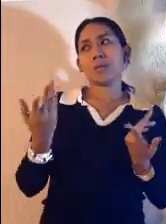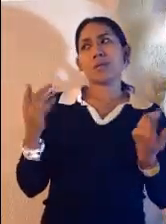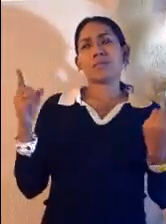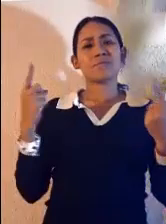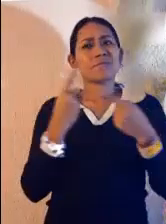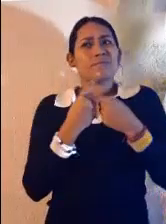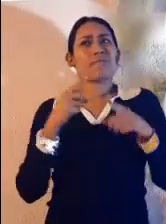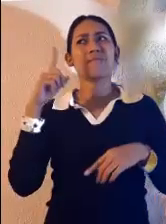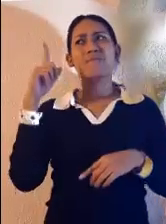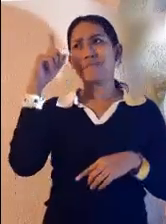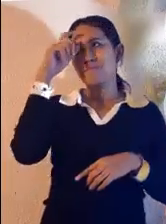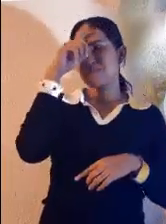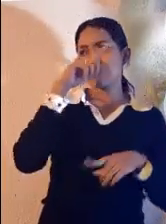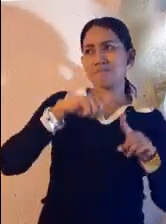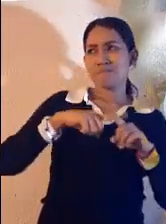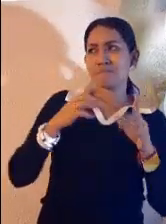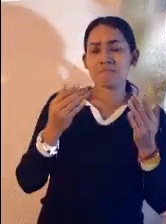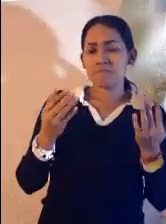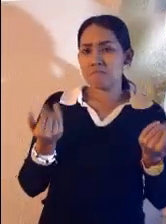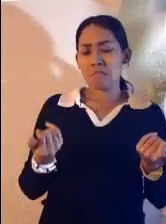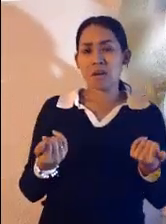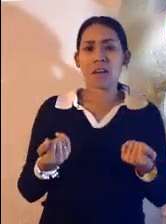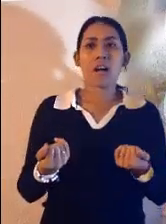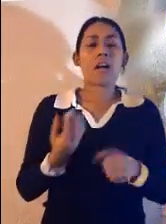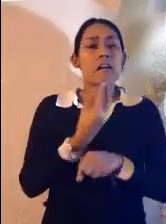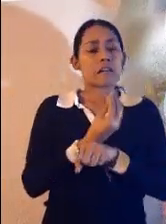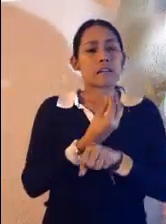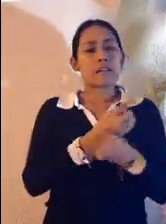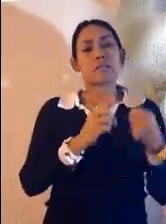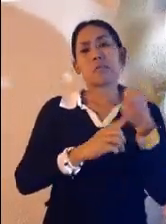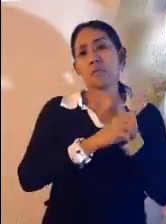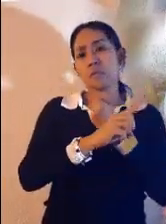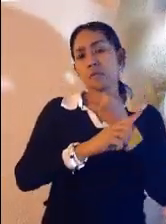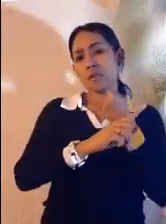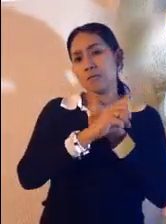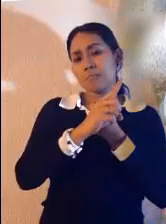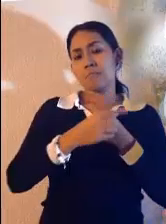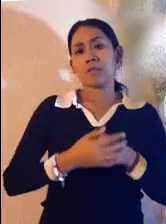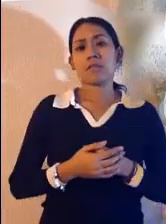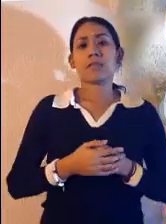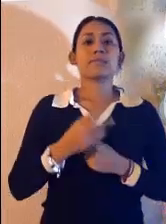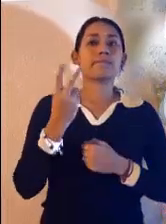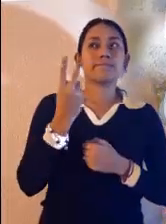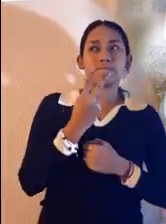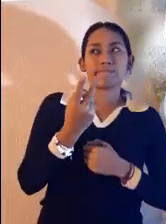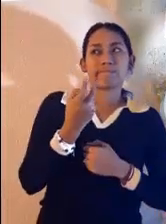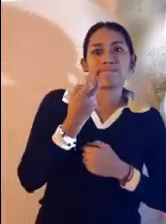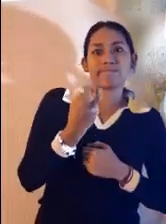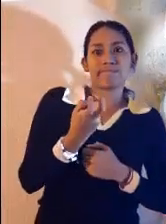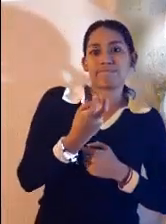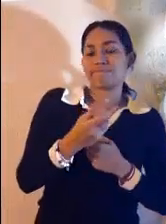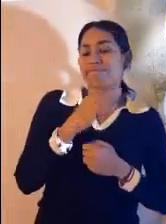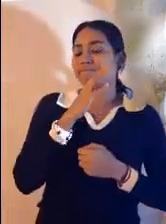es que no hace nada para reconciliarse y va prolongando indefinidamente las dos situaciones.